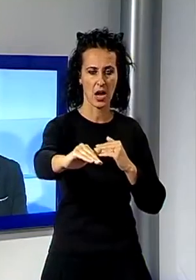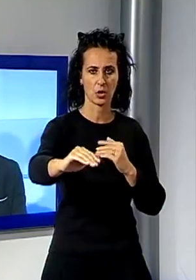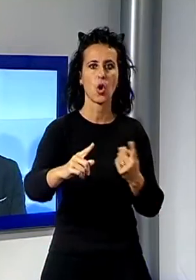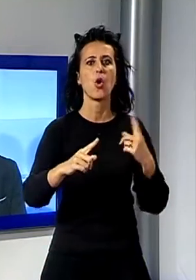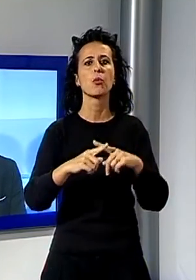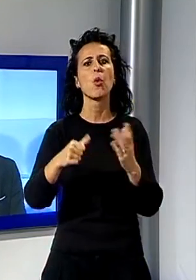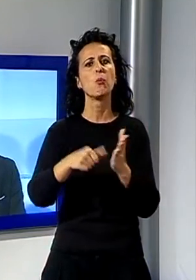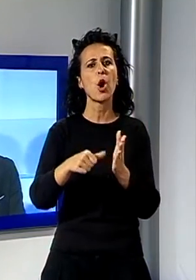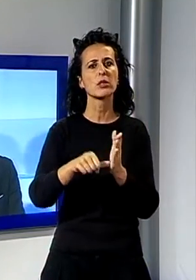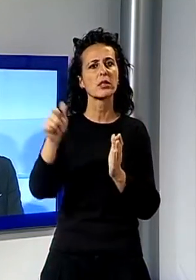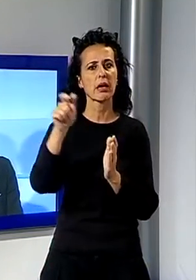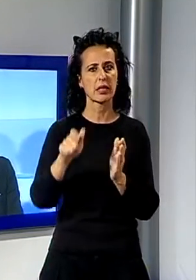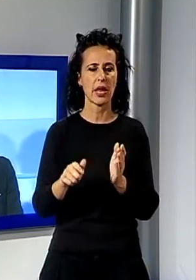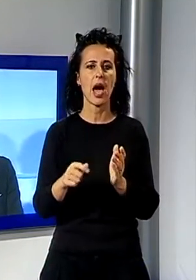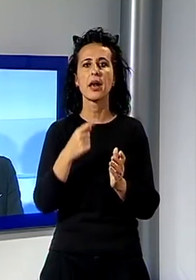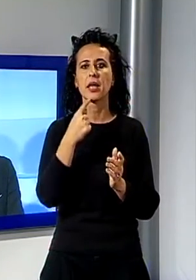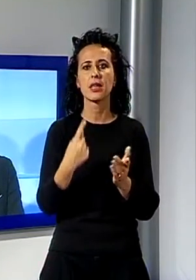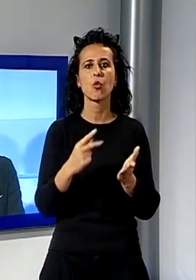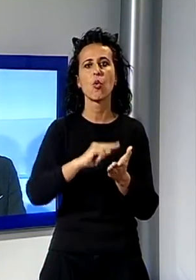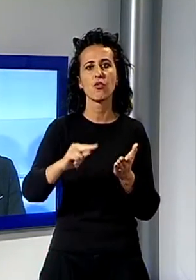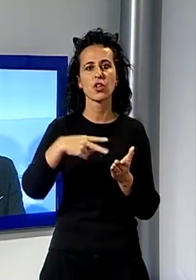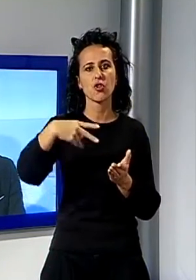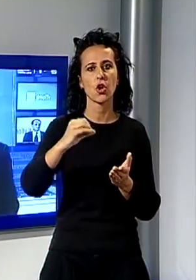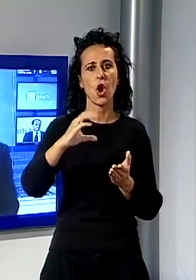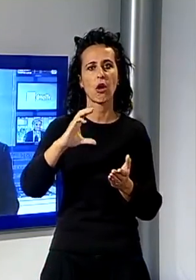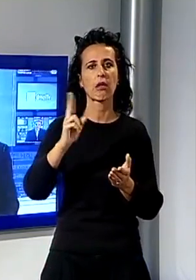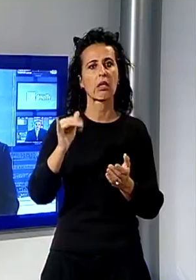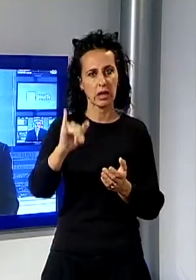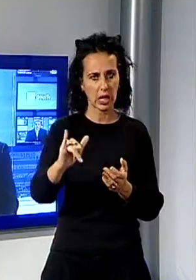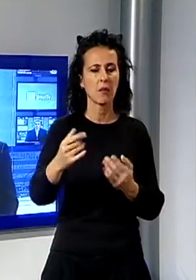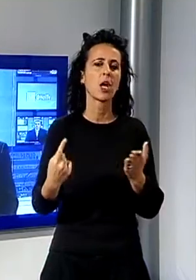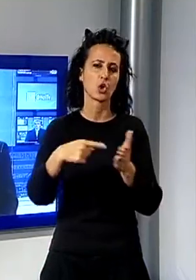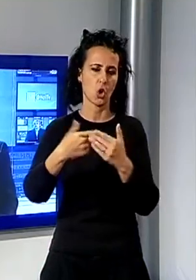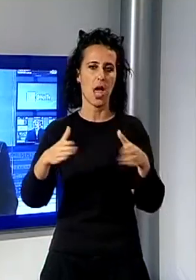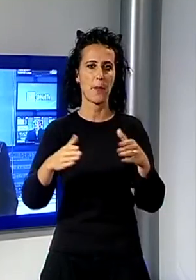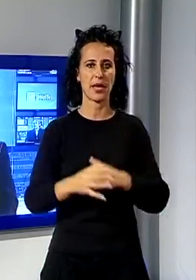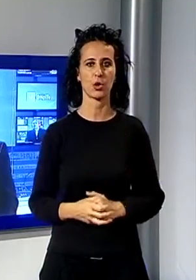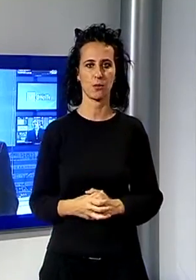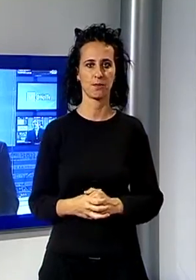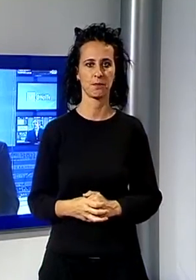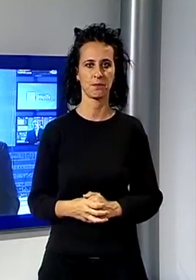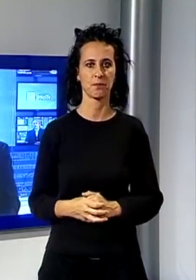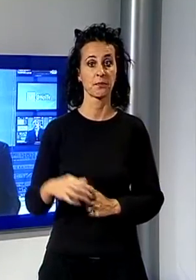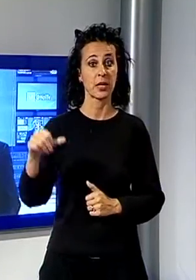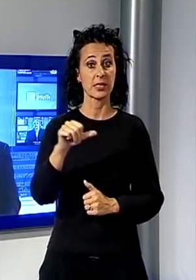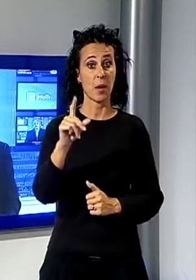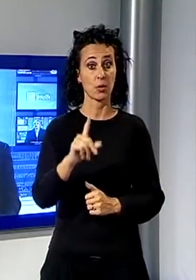ha chiesto che venga riadattata una stanza della ex scuola. Sabato e domenica a Lucca, io non